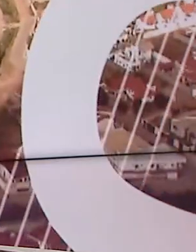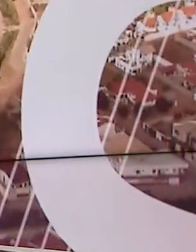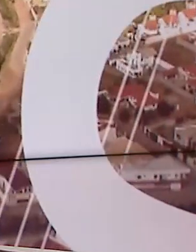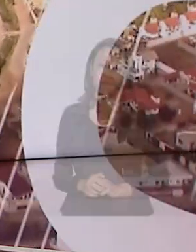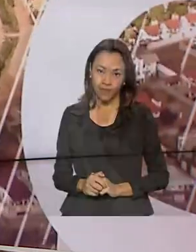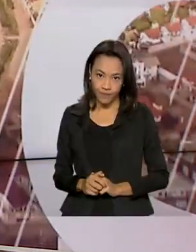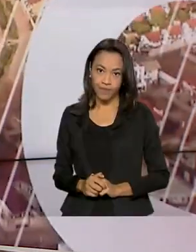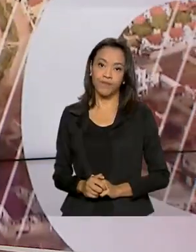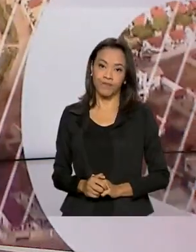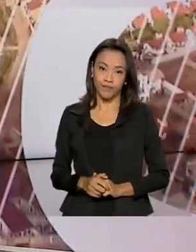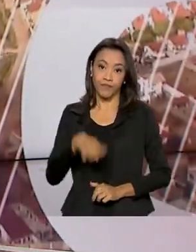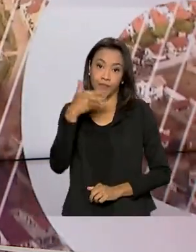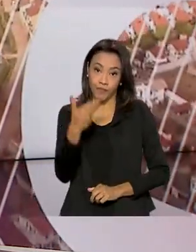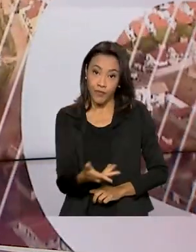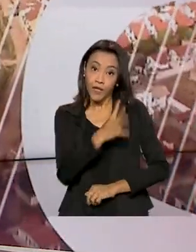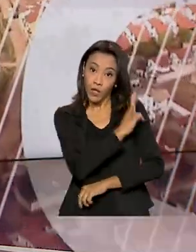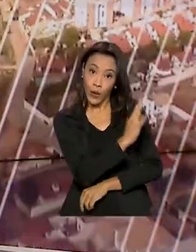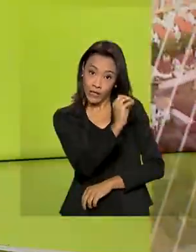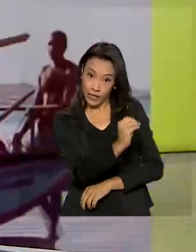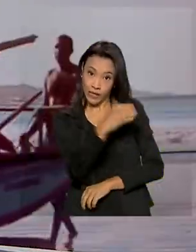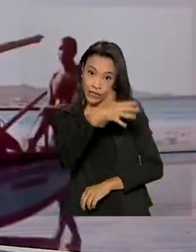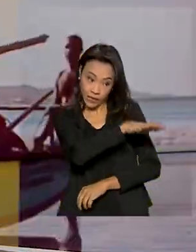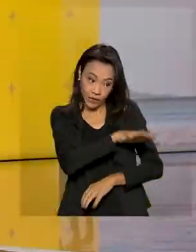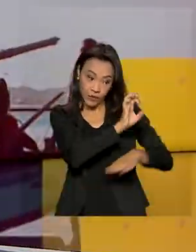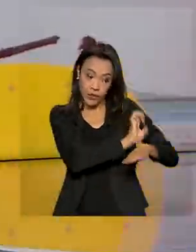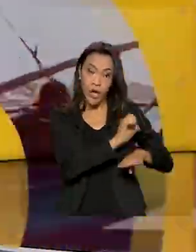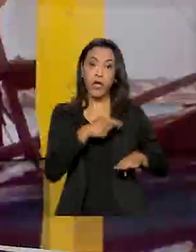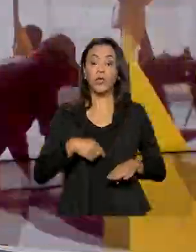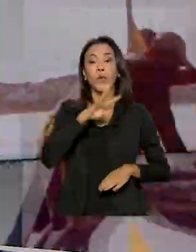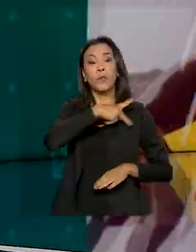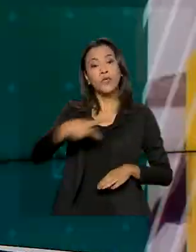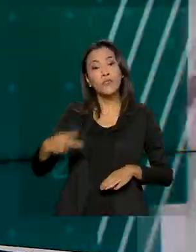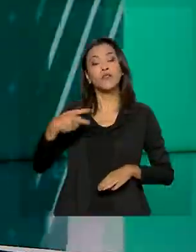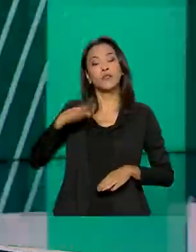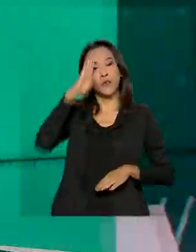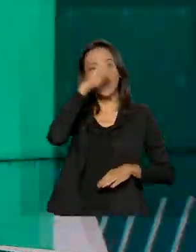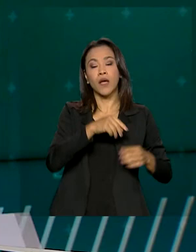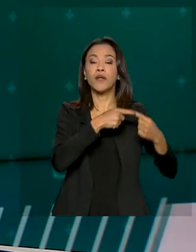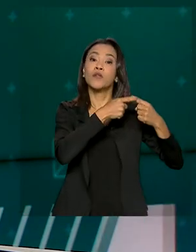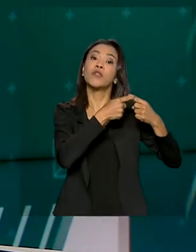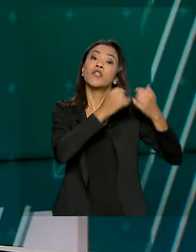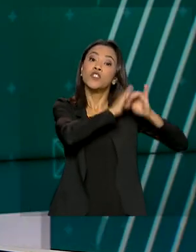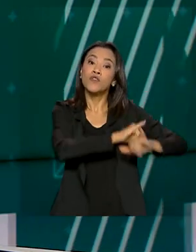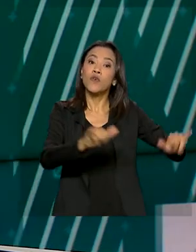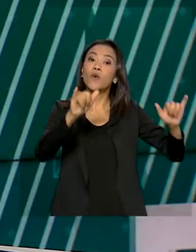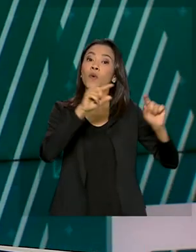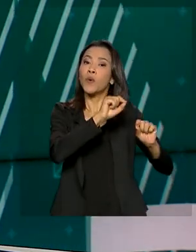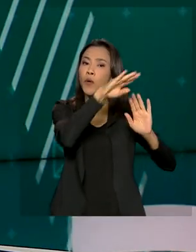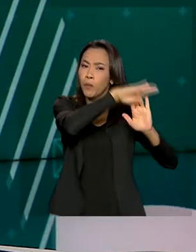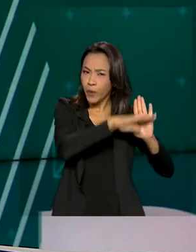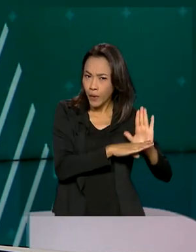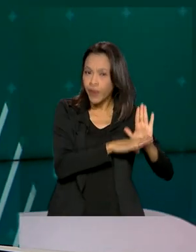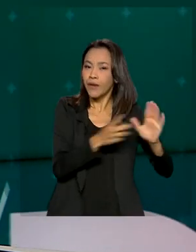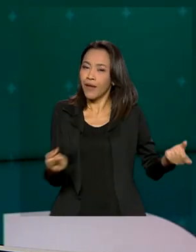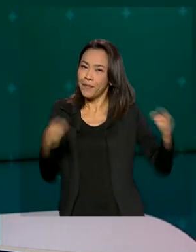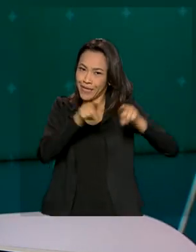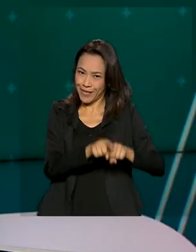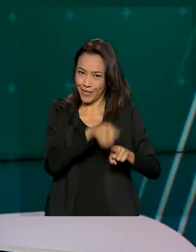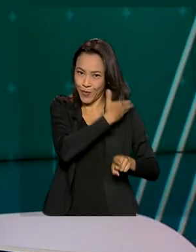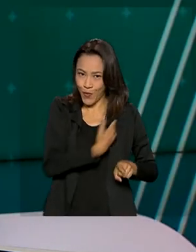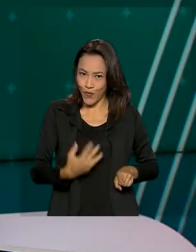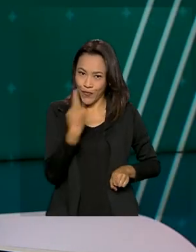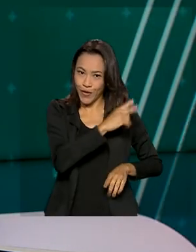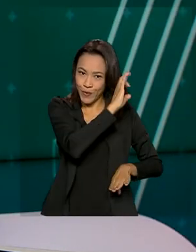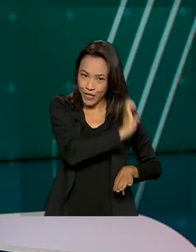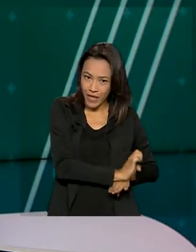E ainda no Tocantins, o presidente Bolsonaro lançou o programa DNA do Brasil Talentos, uma parceria com o governo do Estado e que terá